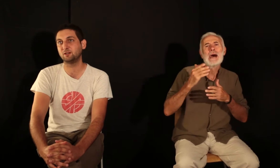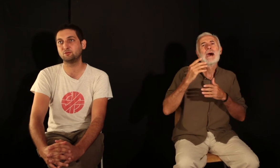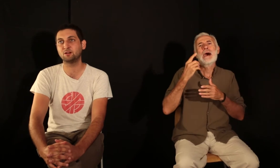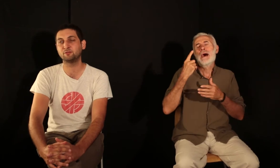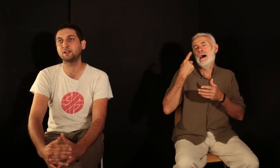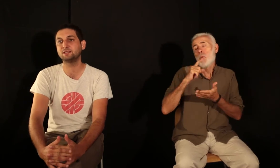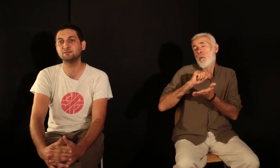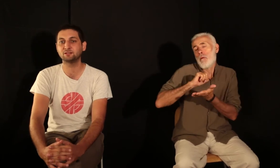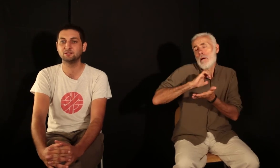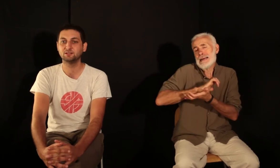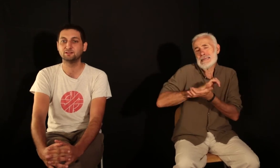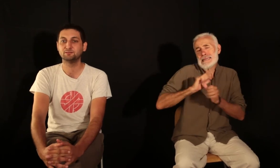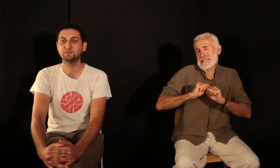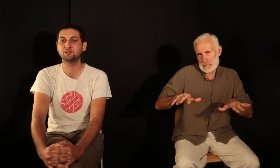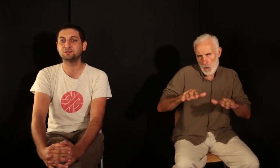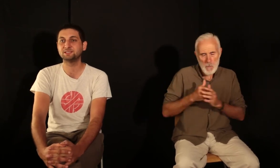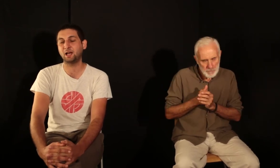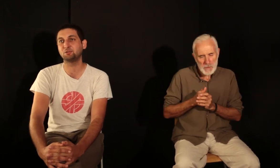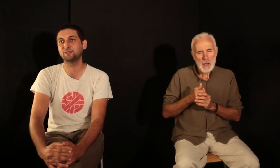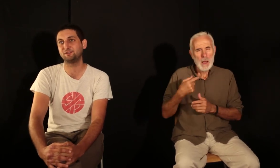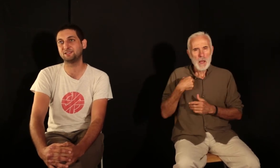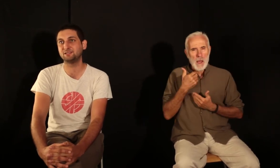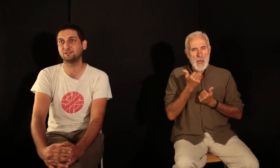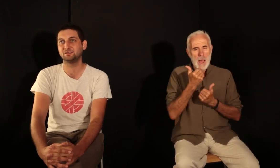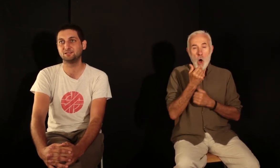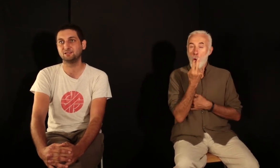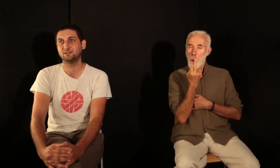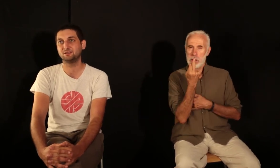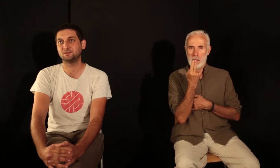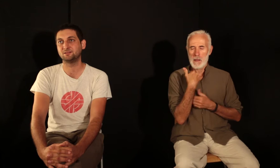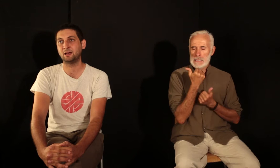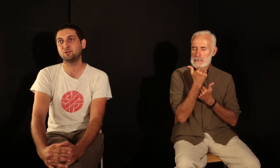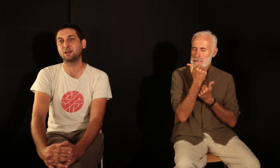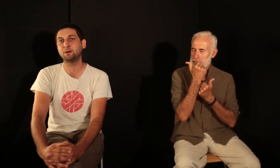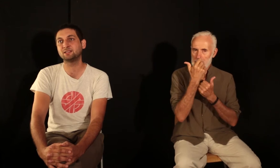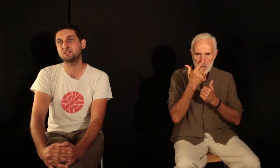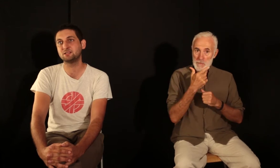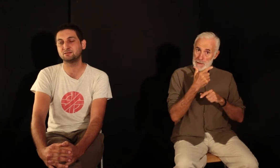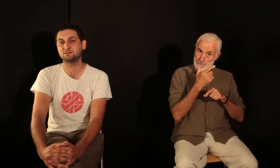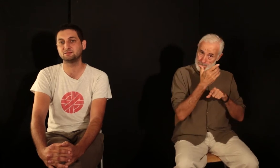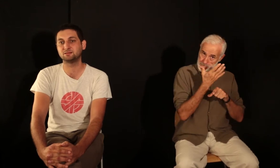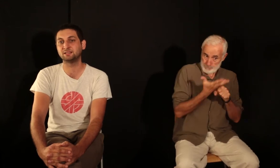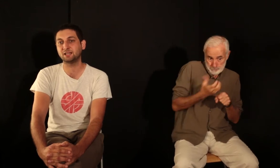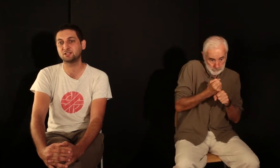la fois faire des livres, mais aussi apprendre à faire des livres, apprendre à partager des tâches,